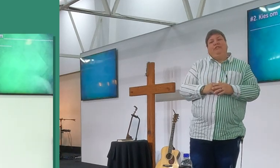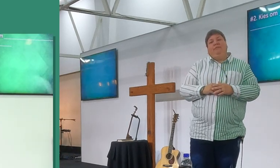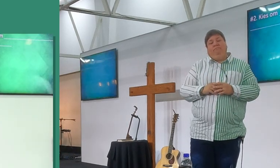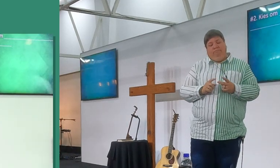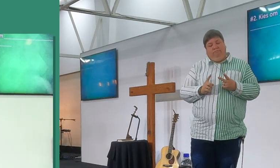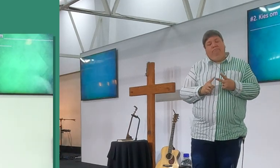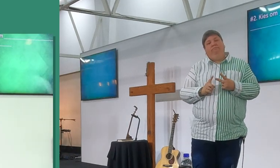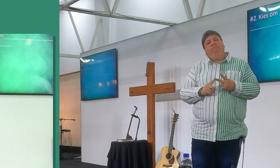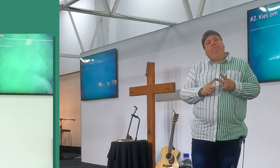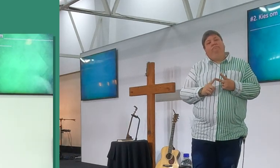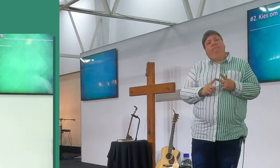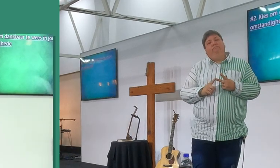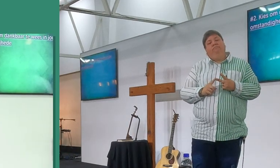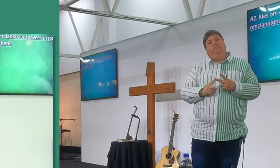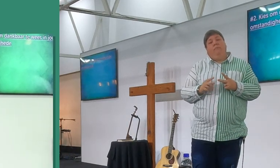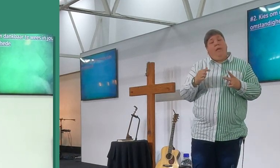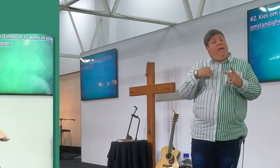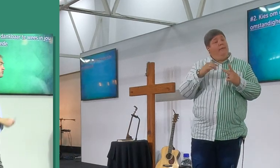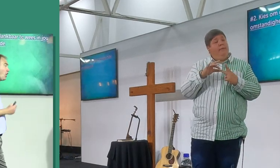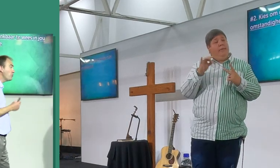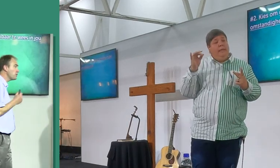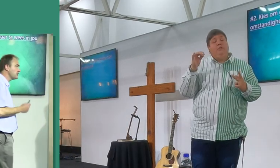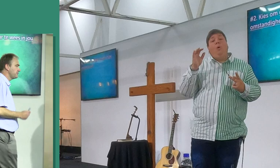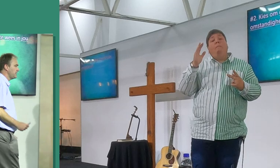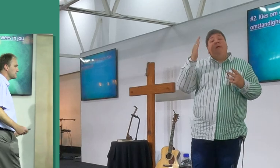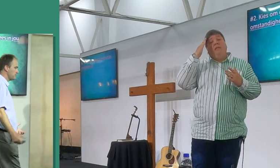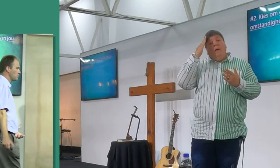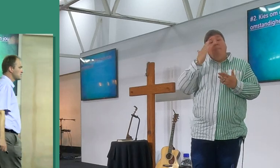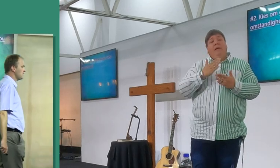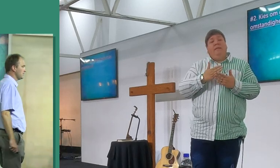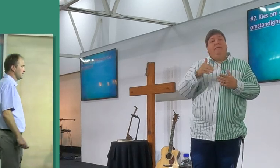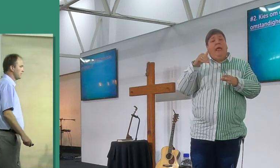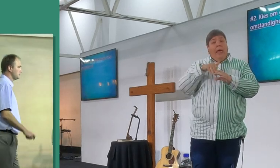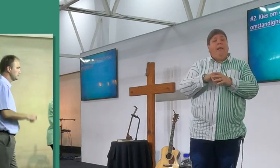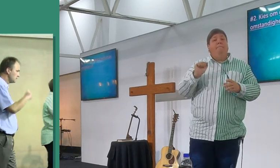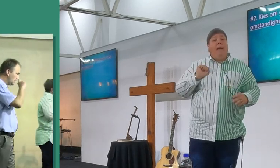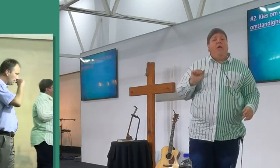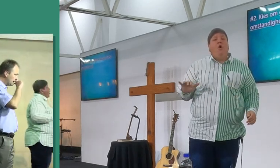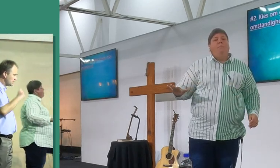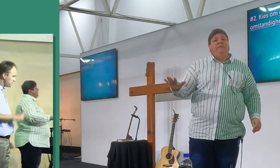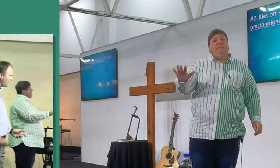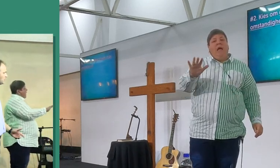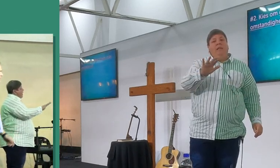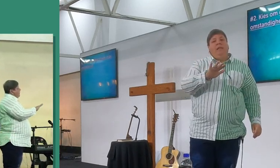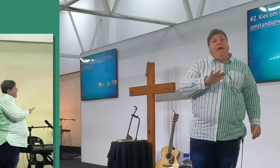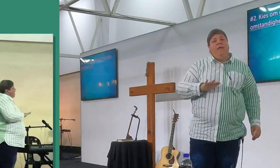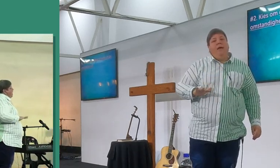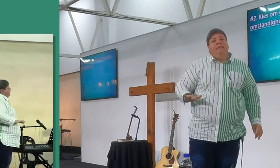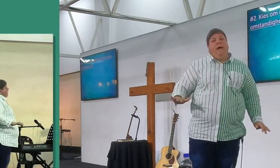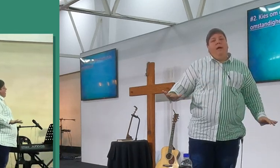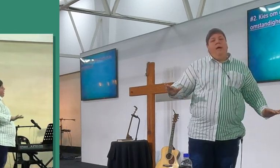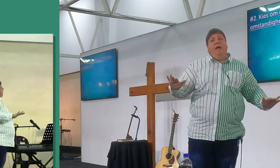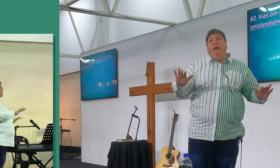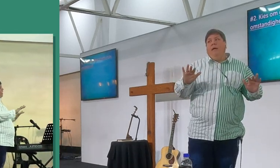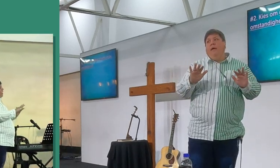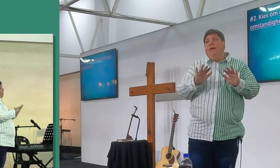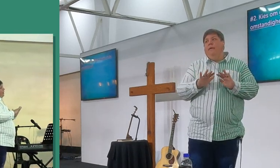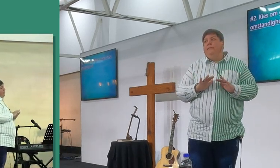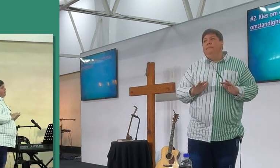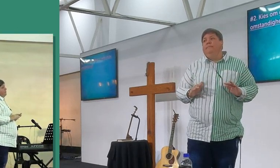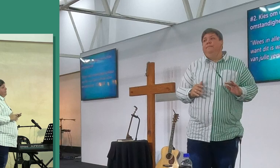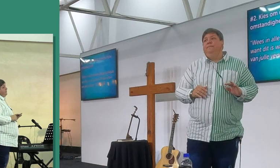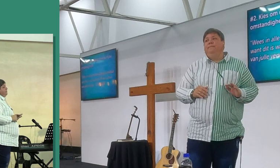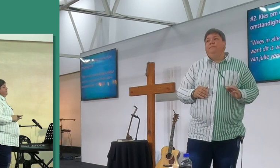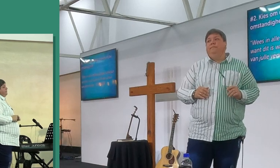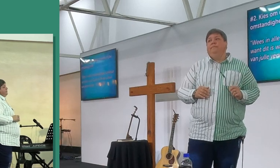nummer 2, ek kies om dankbaar te wees in my omstandighere, dit is belangrike ene, ek moet kies om